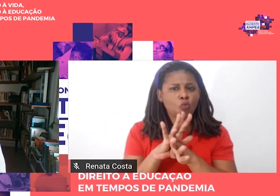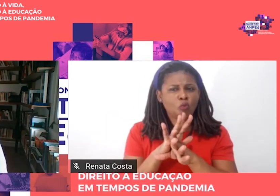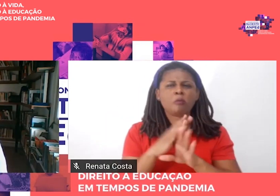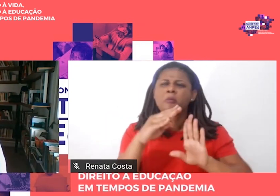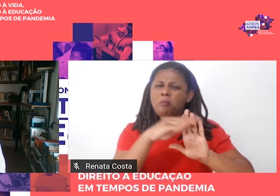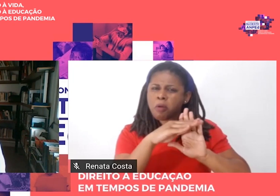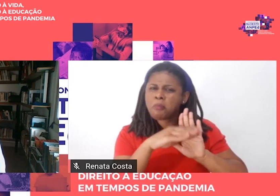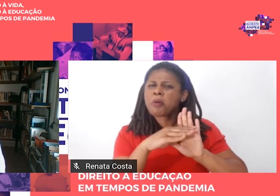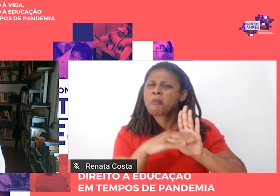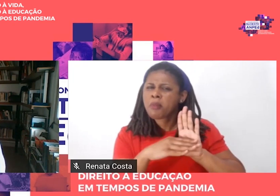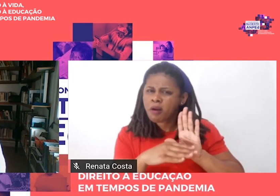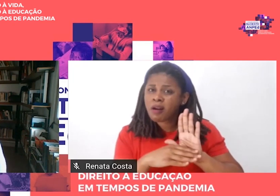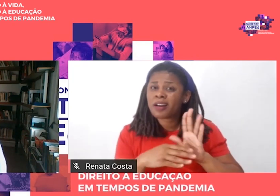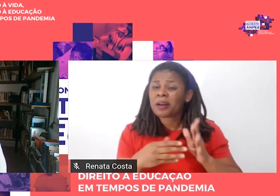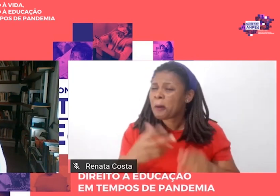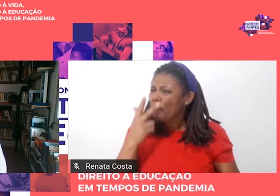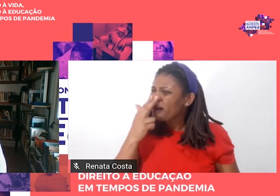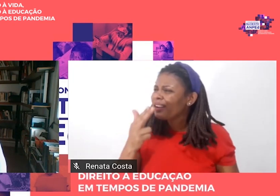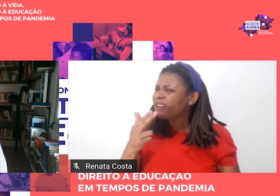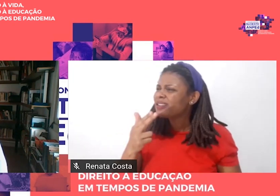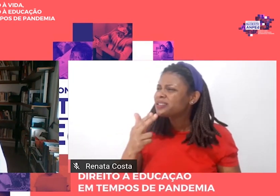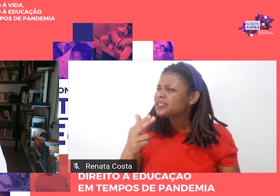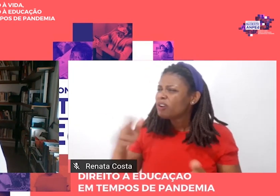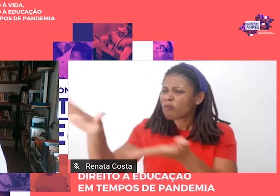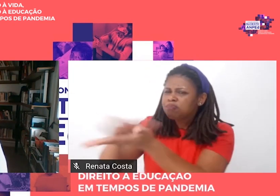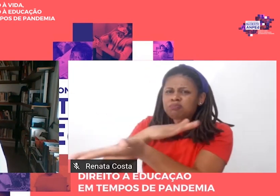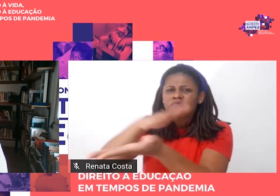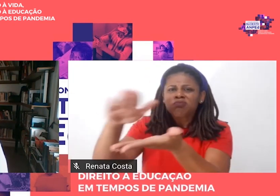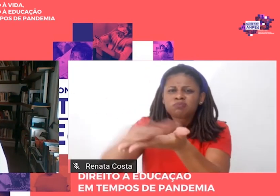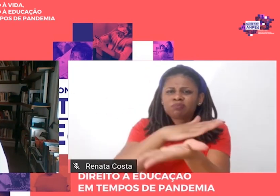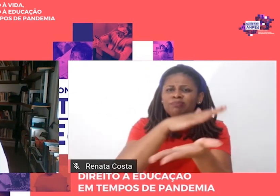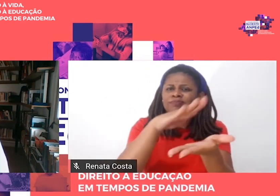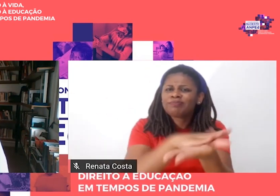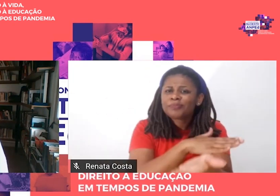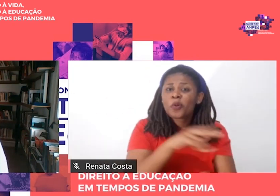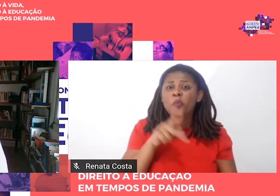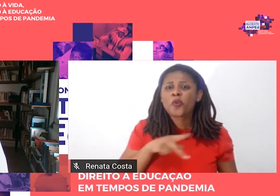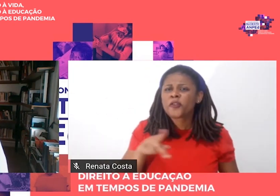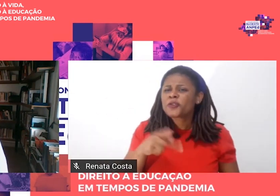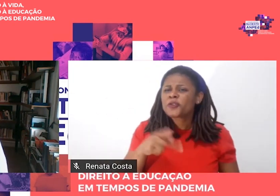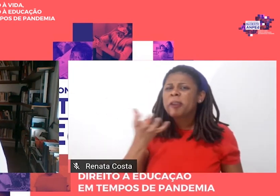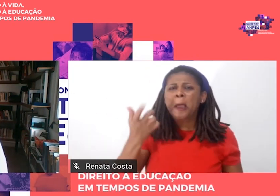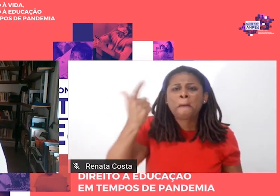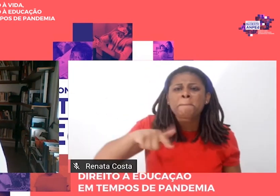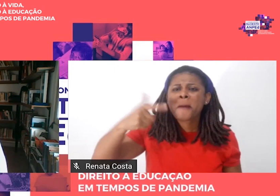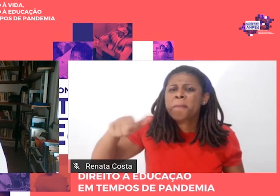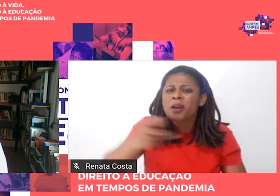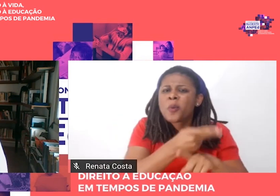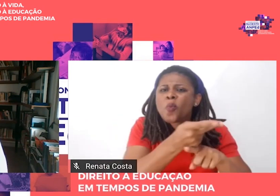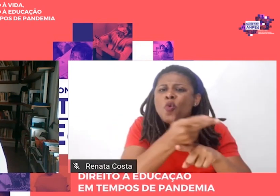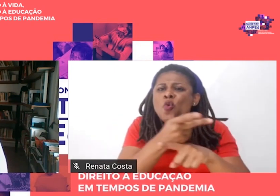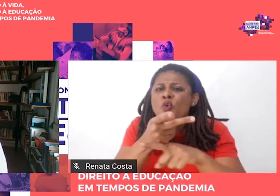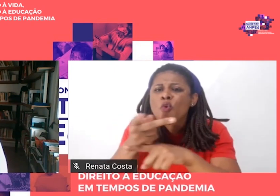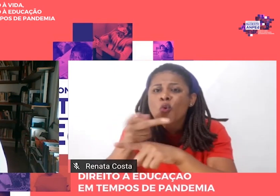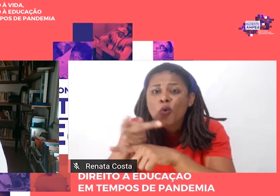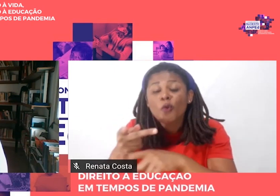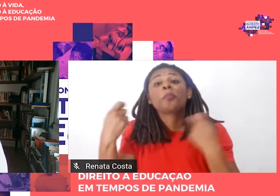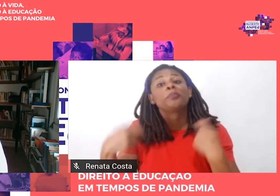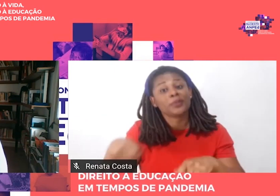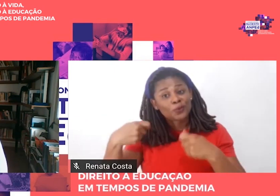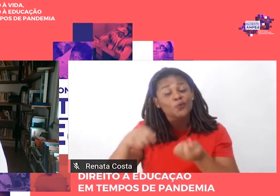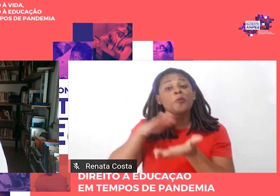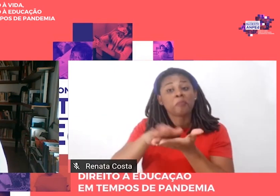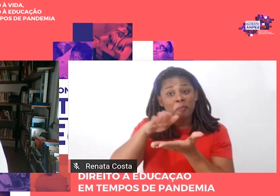procurando essas revistas que tinham que ser reeditadas e isso demorava. Então, eu resolvi juntá-los num livro